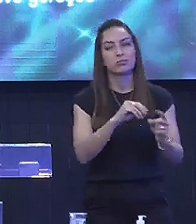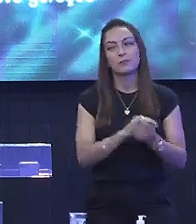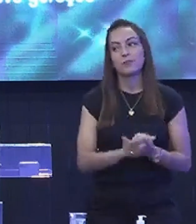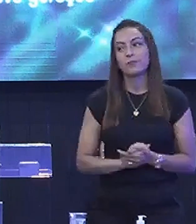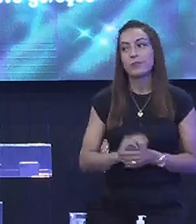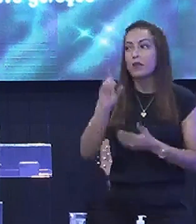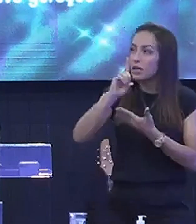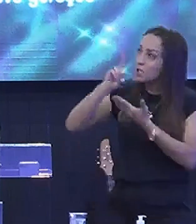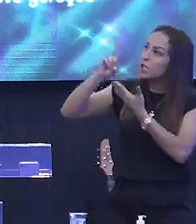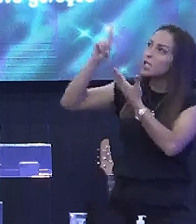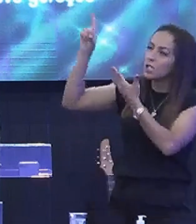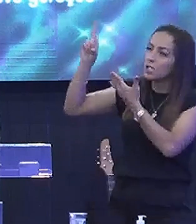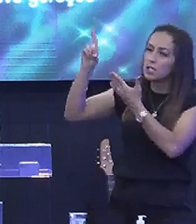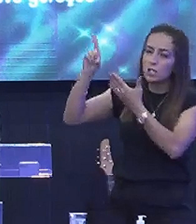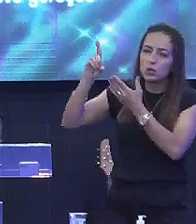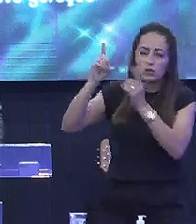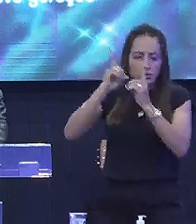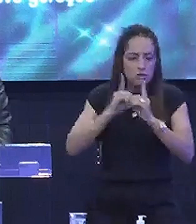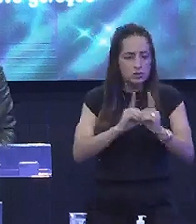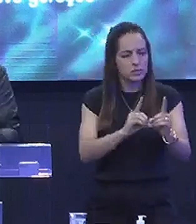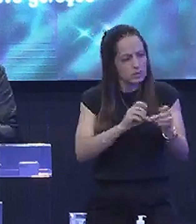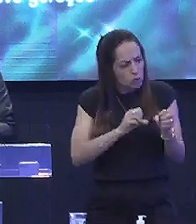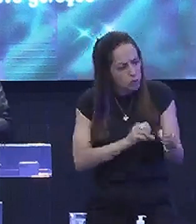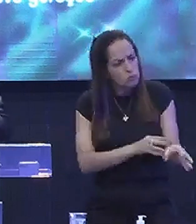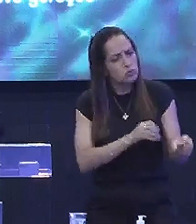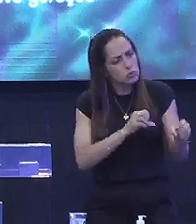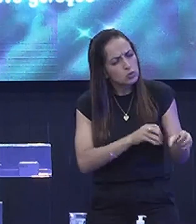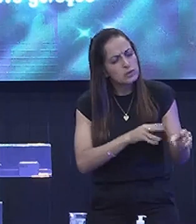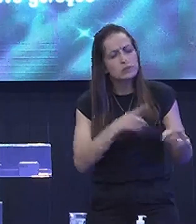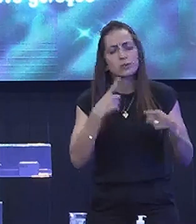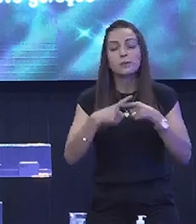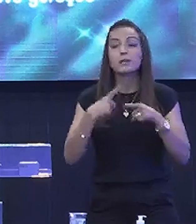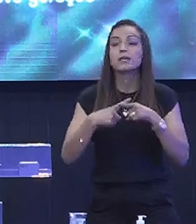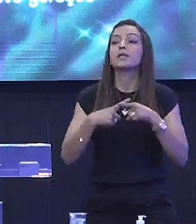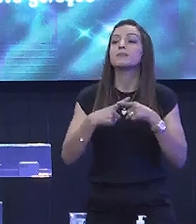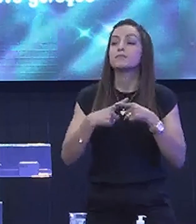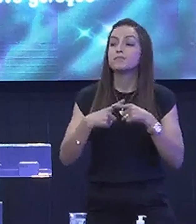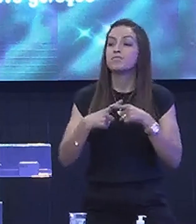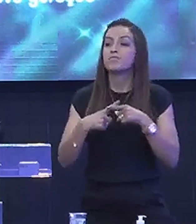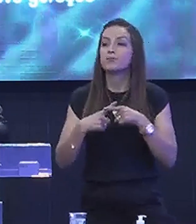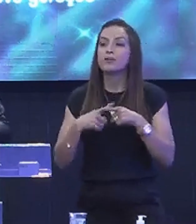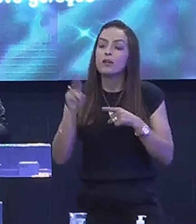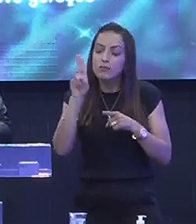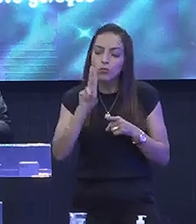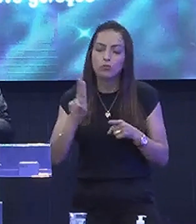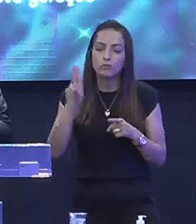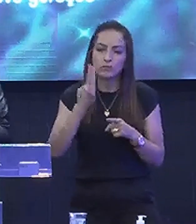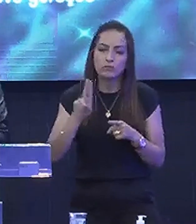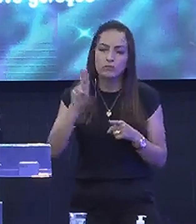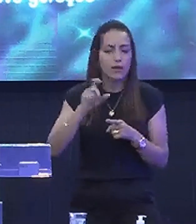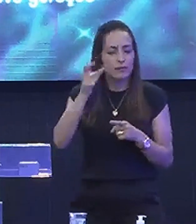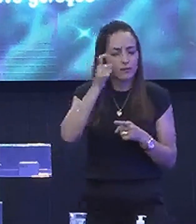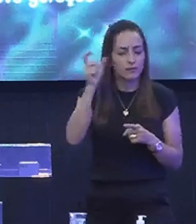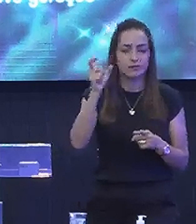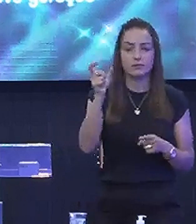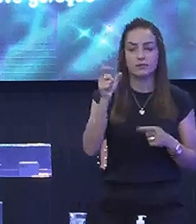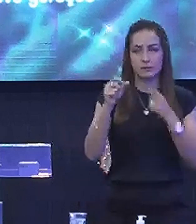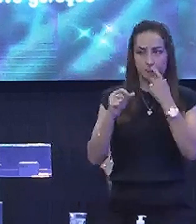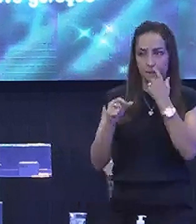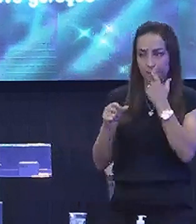E Deus disciplina Hebreus fala Que Deus os disciplina Por que gente? Porque ele nos ama Interessante